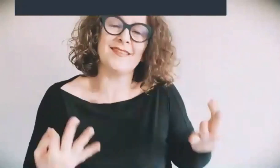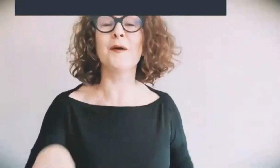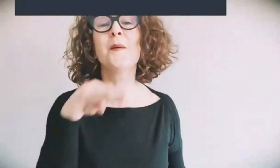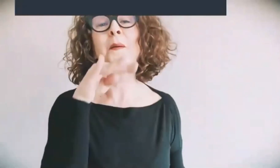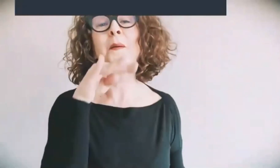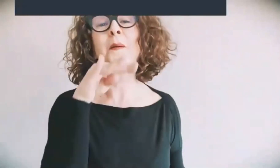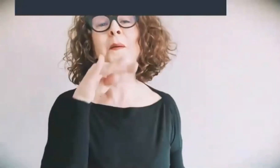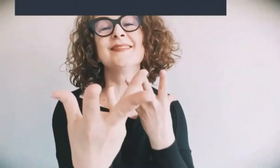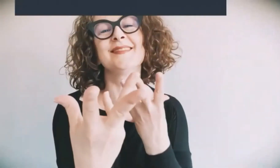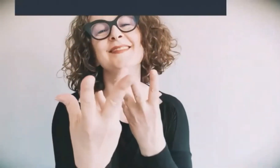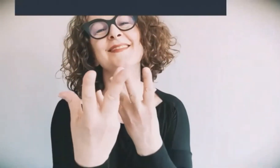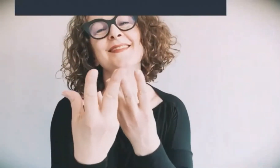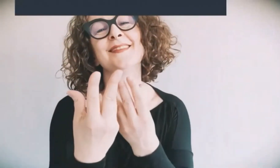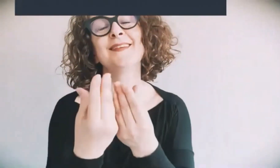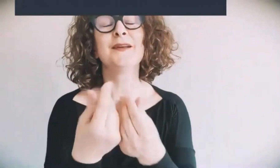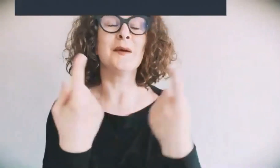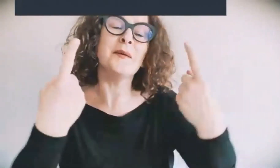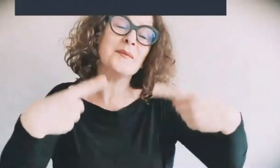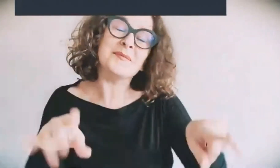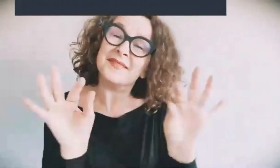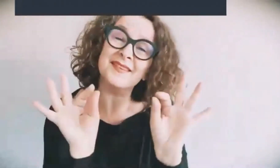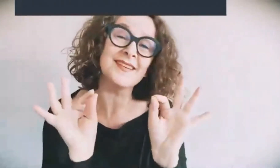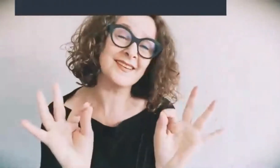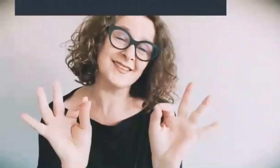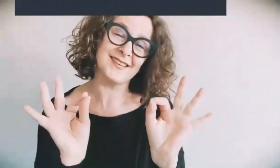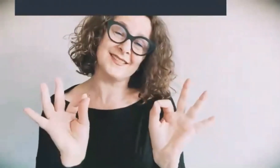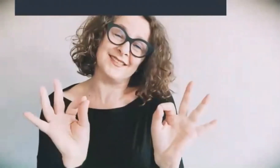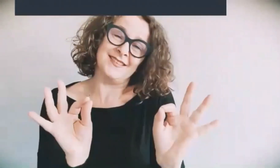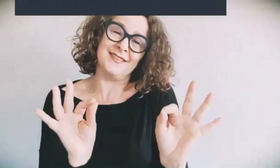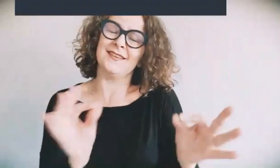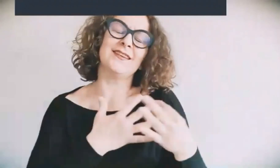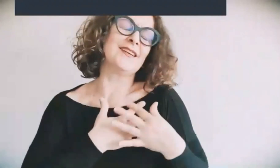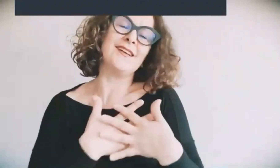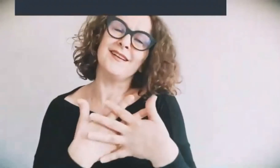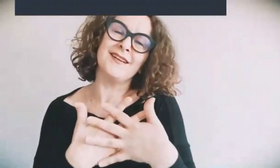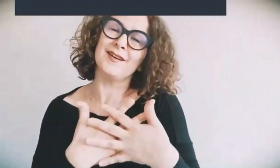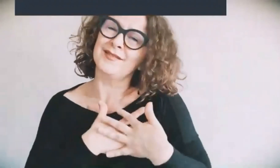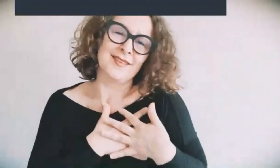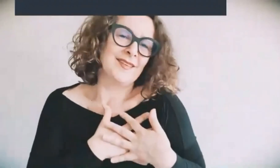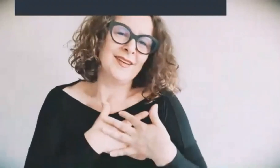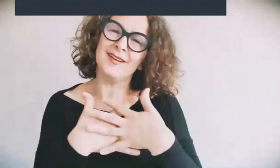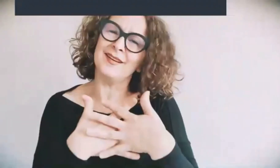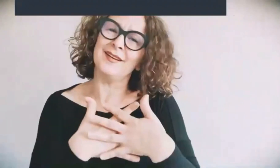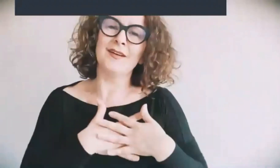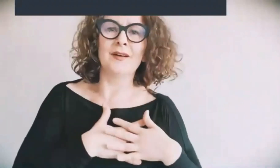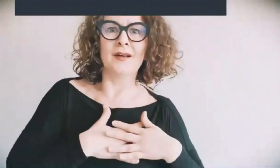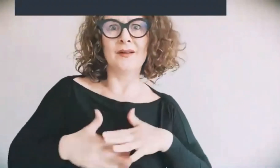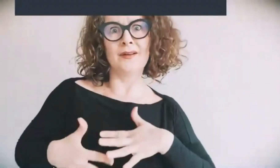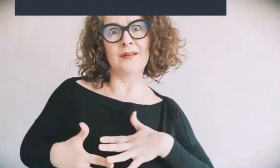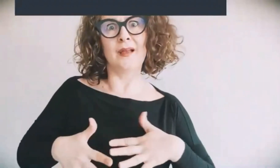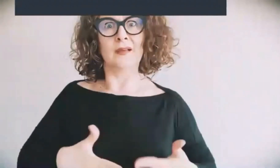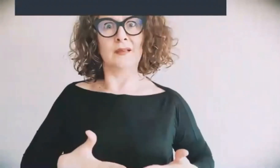bene basta che restiamo ancora così insieme ah ah